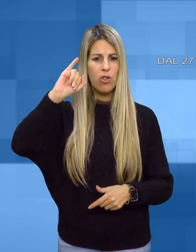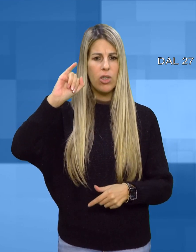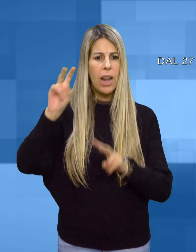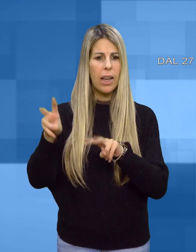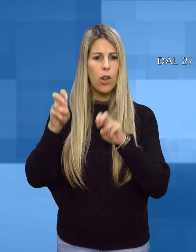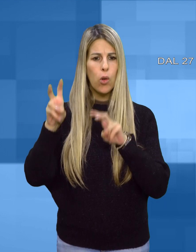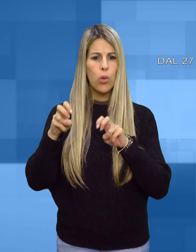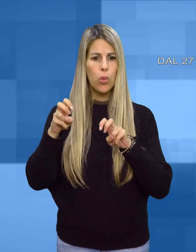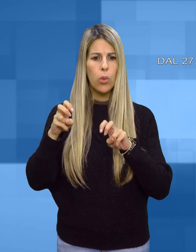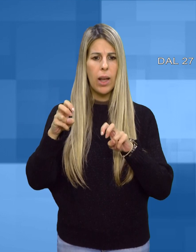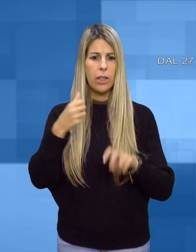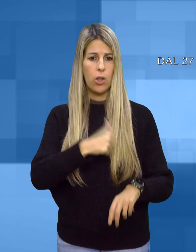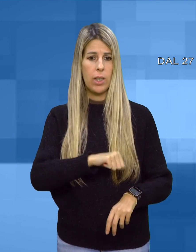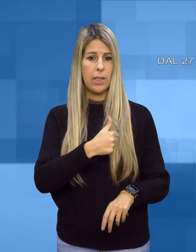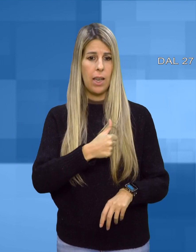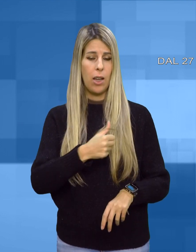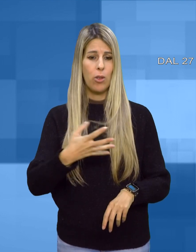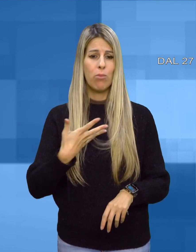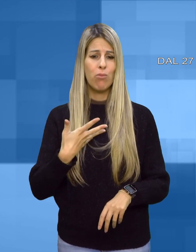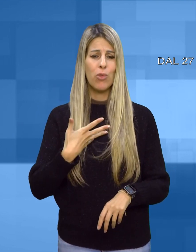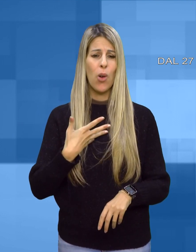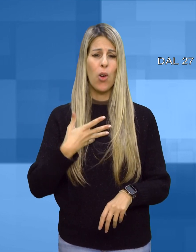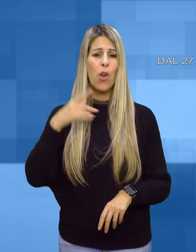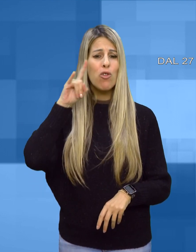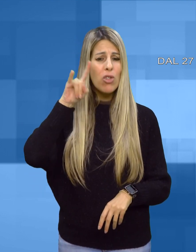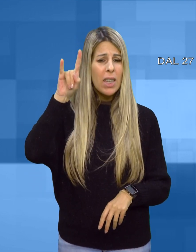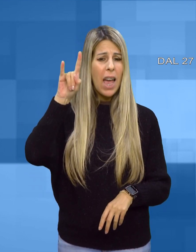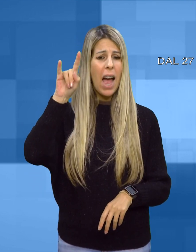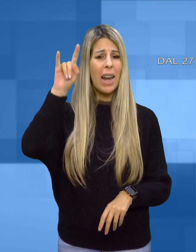Cinghiali, cervi, nutrie e cornacchie grigie